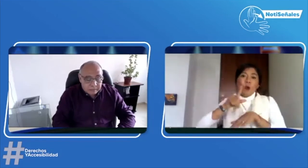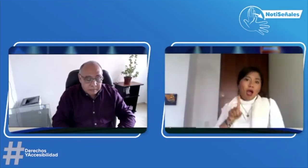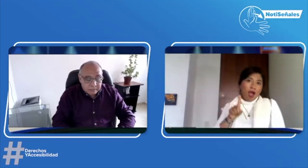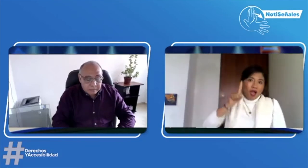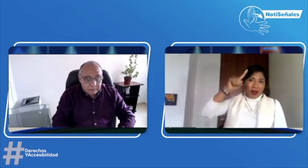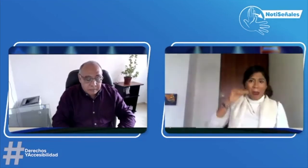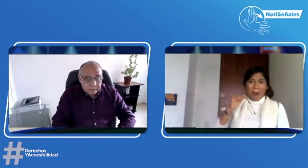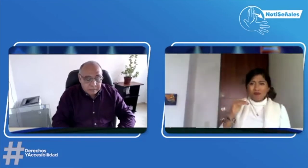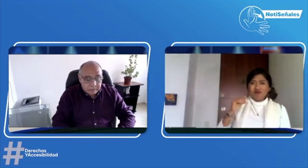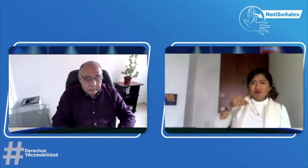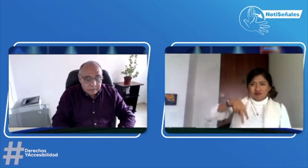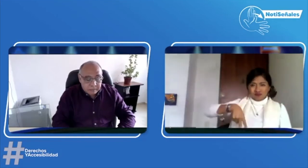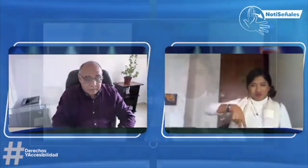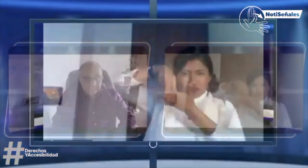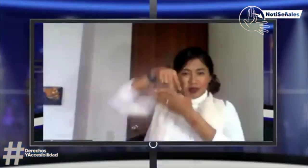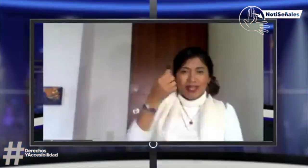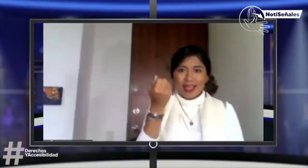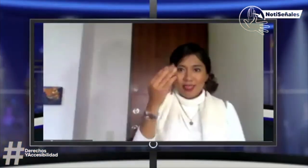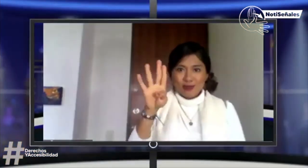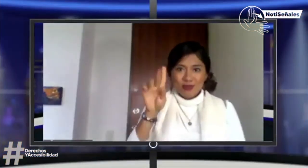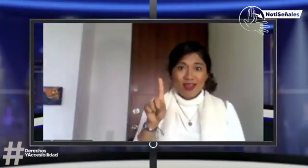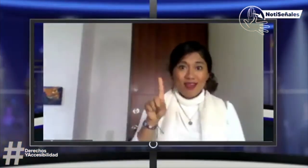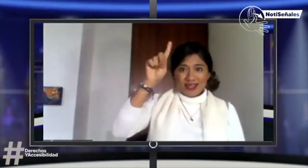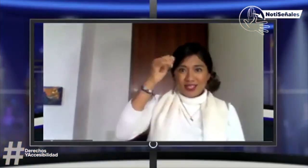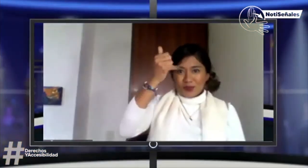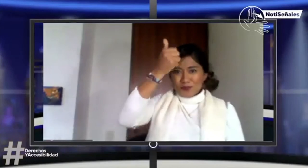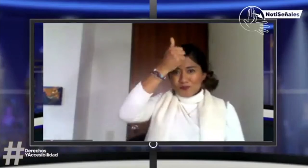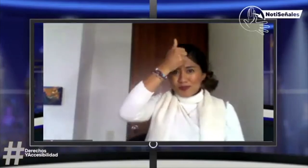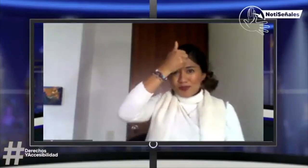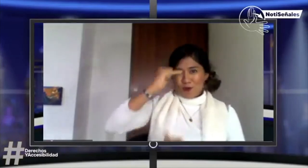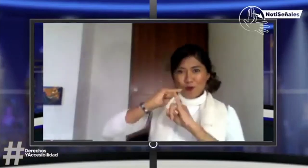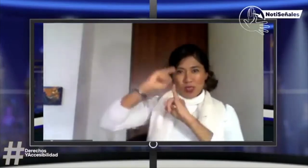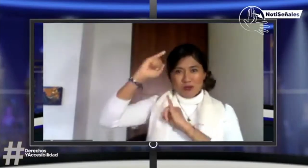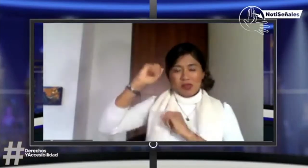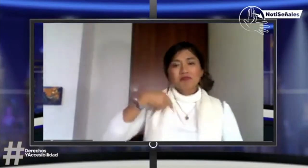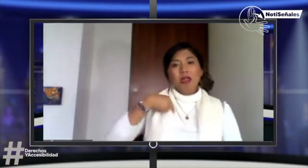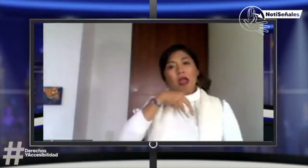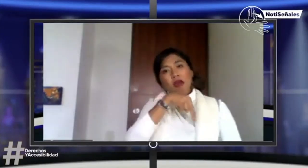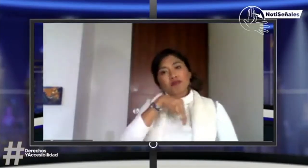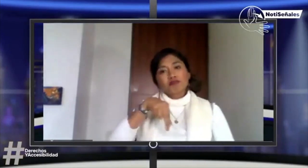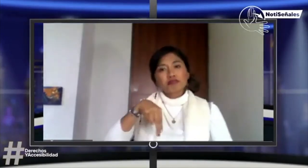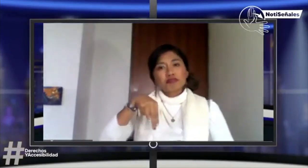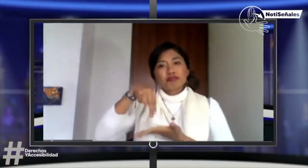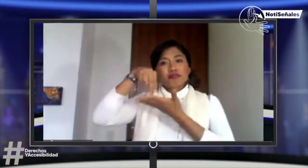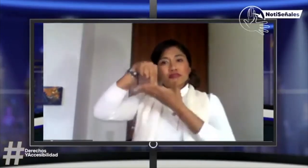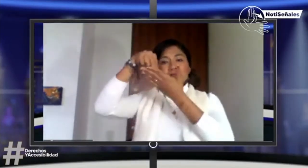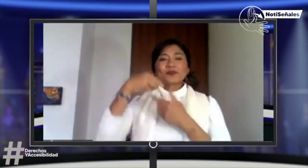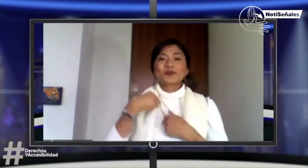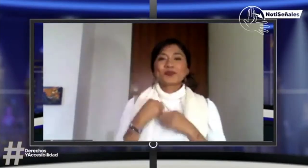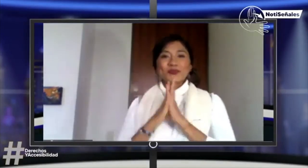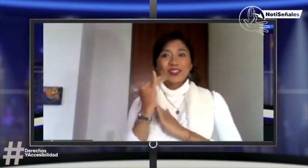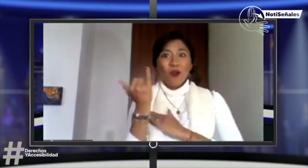una persona sorda. Entonces me dijeron que fuera al piso 14. Entonces, pues, me dirigí allí.